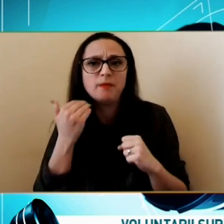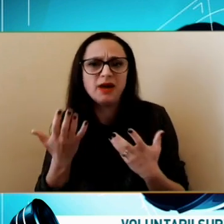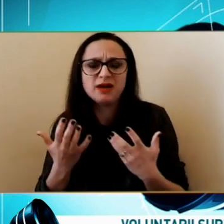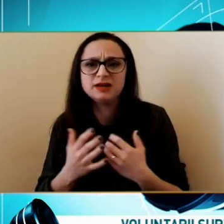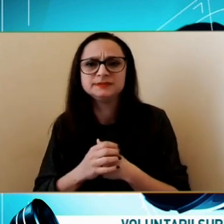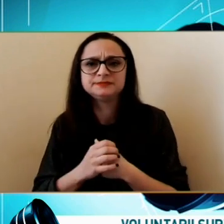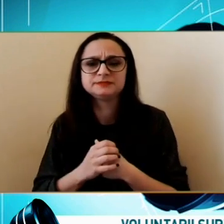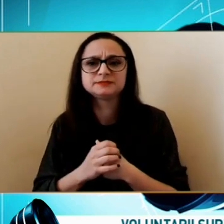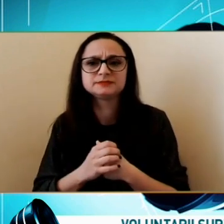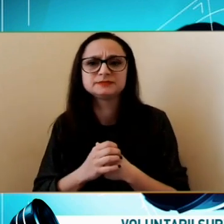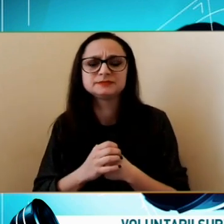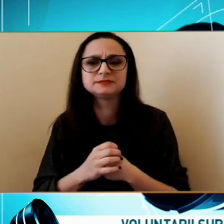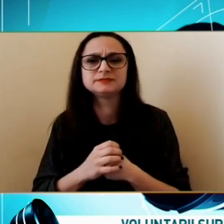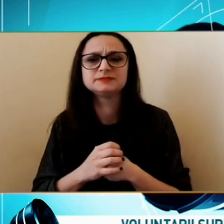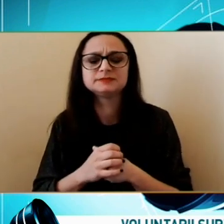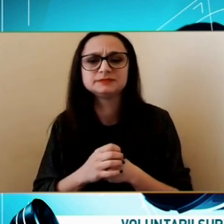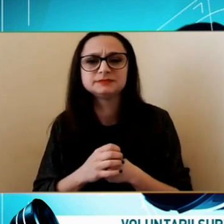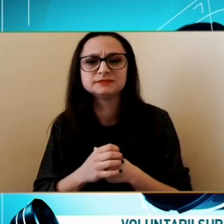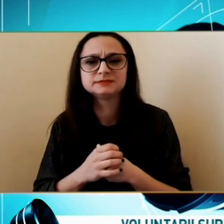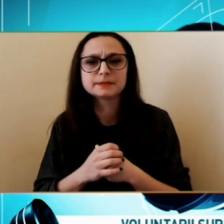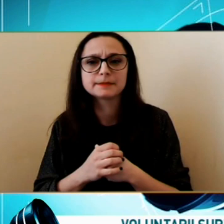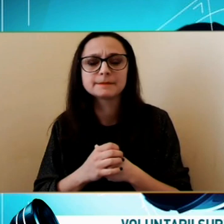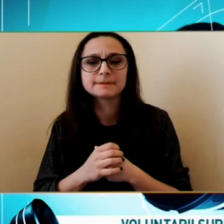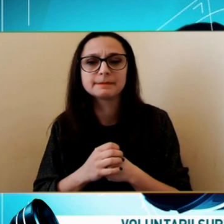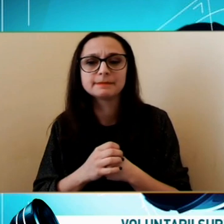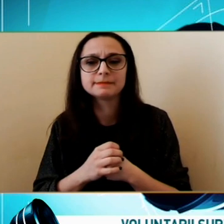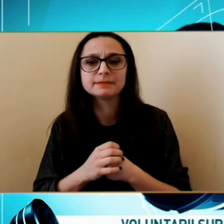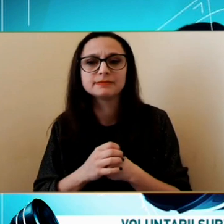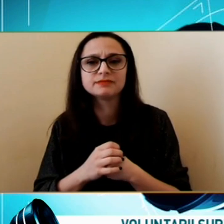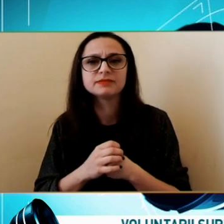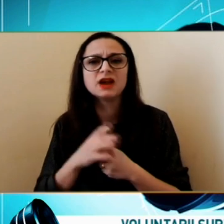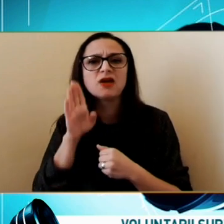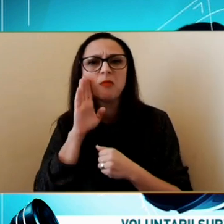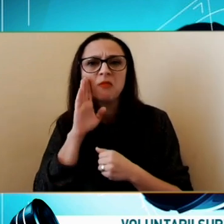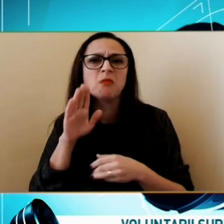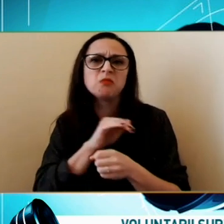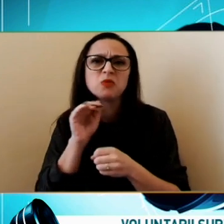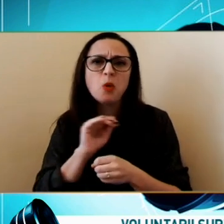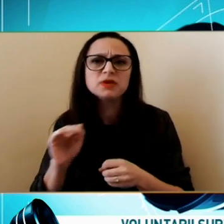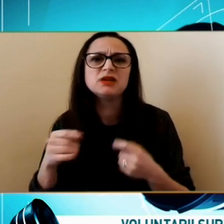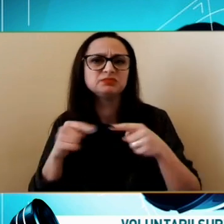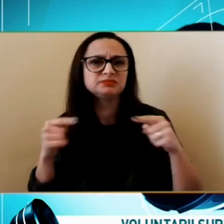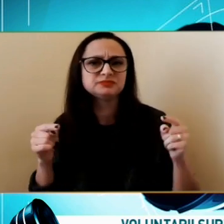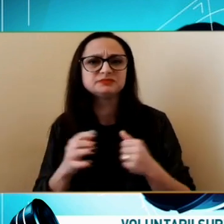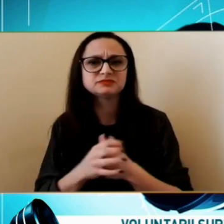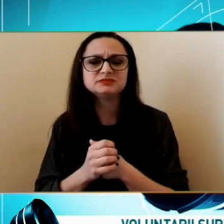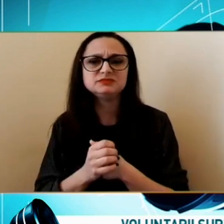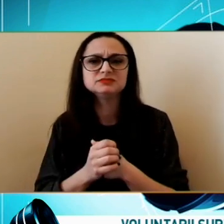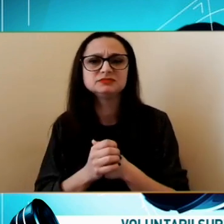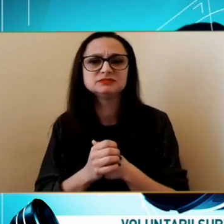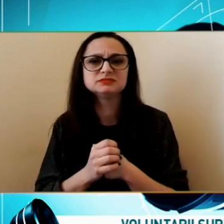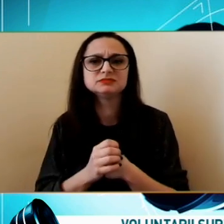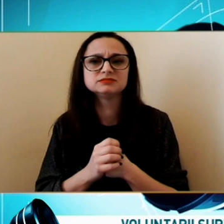trei Persoane Părinți Și copii Da Sper să nu mai avem Probleme